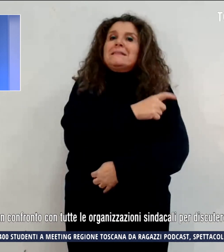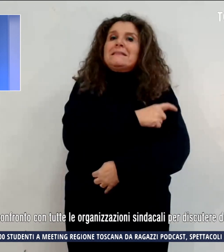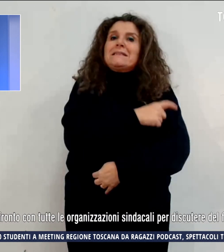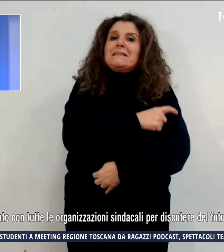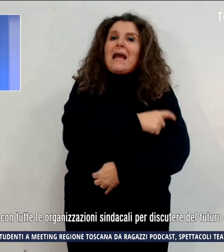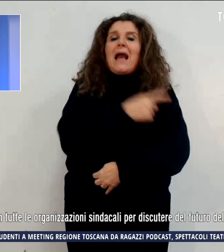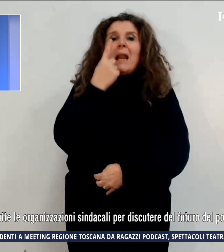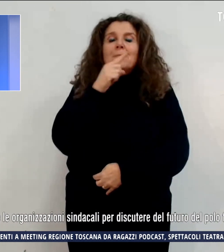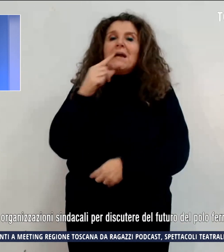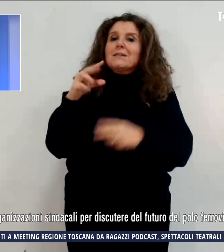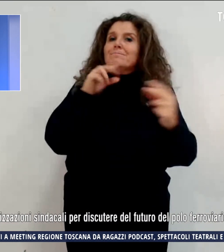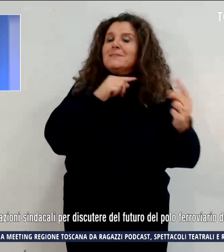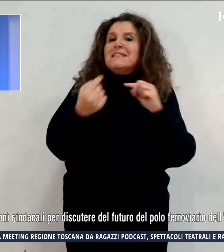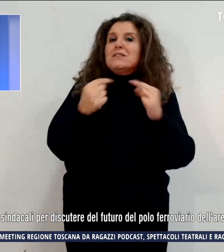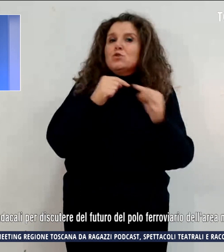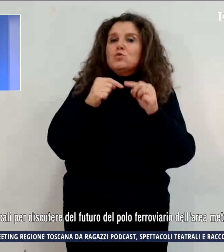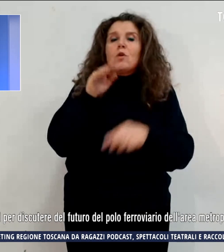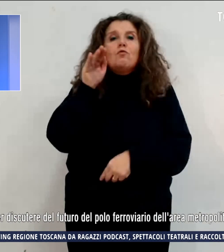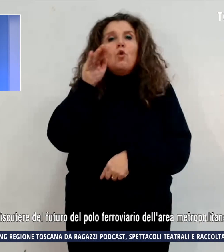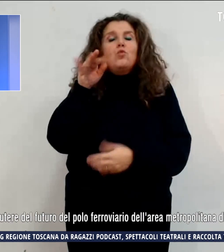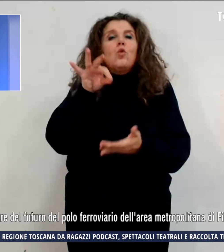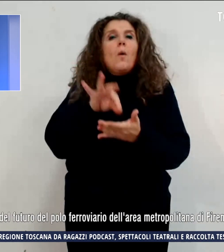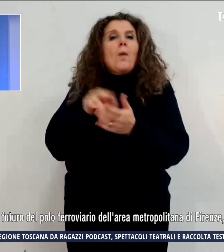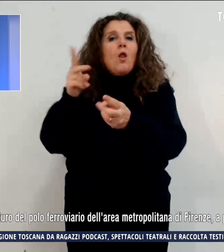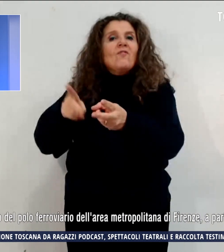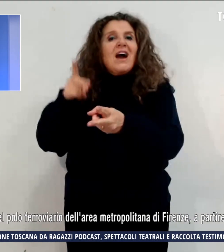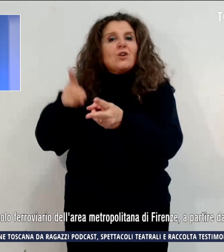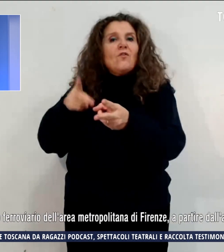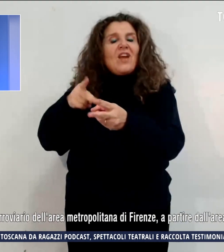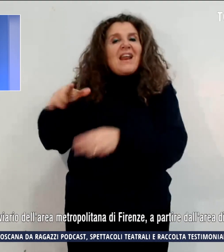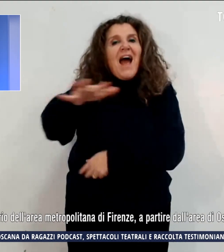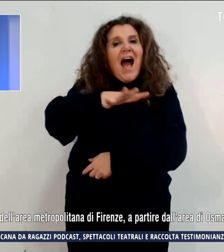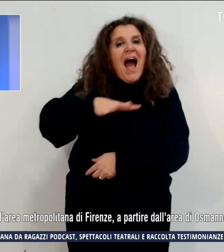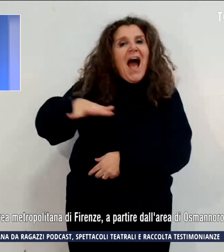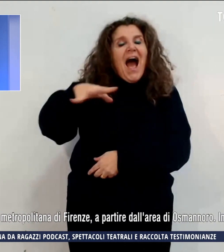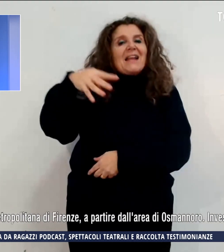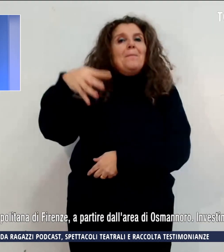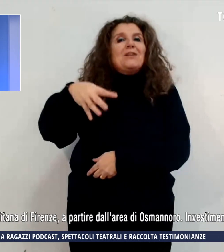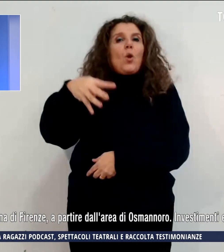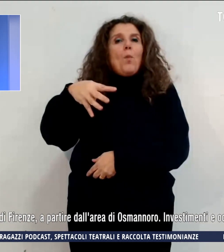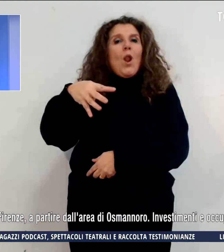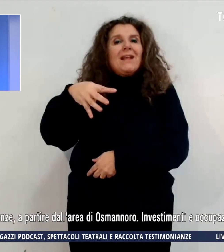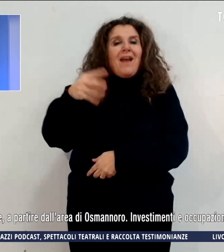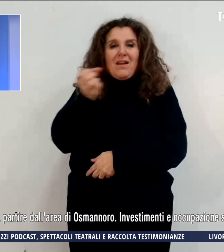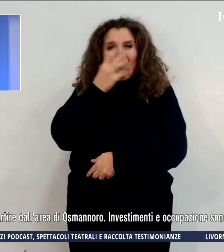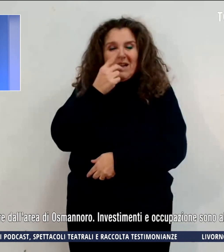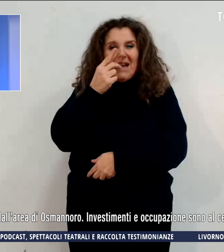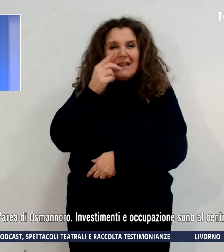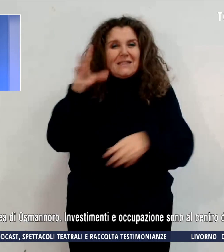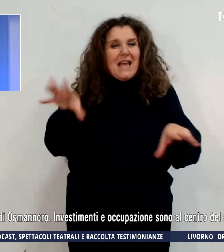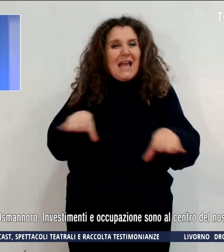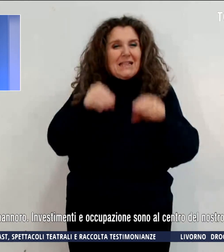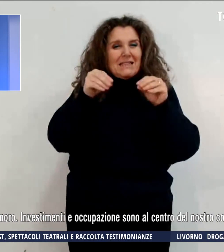discutere del futuro del polo ferroviario dell'area metropolitana di Firenze, a partire da quella dello